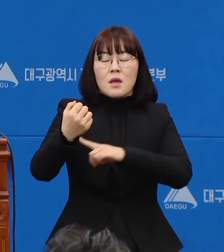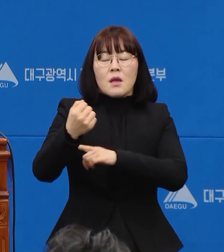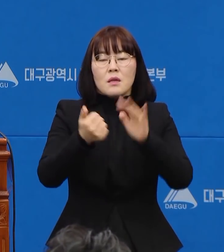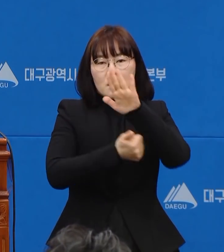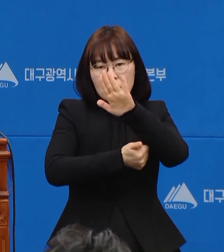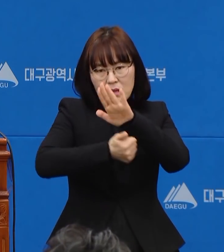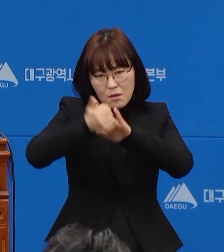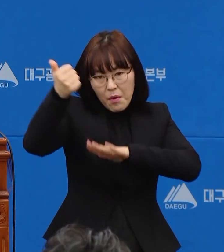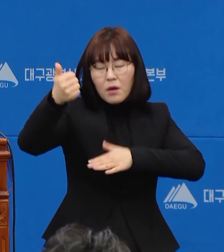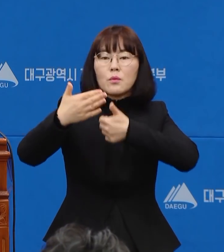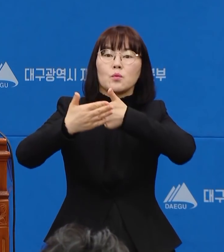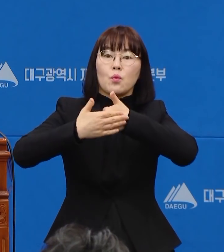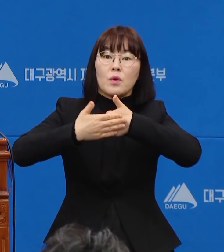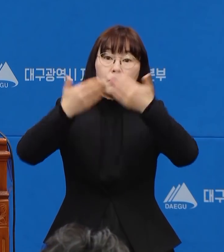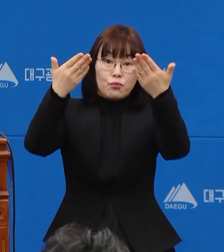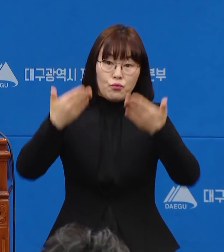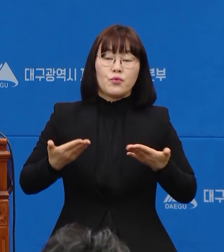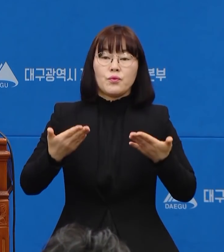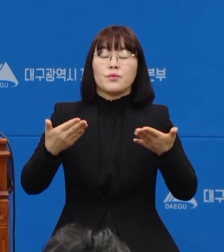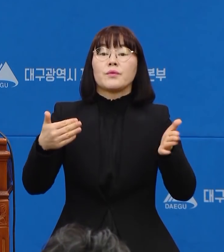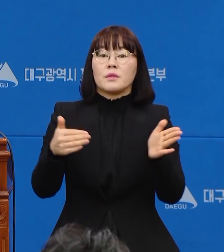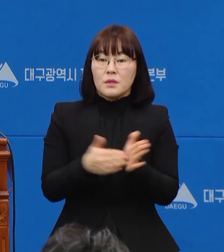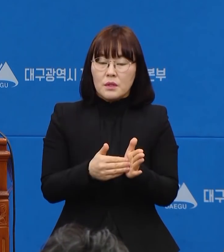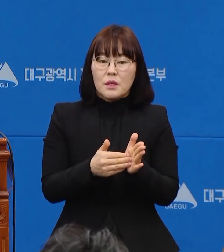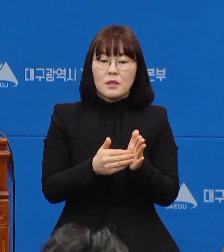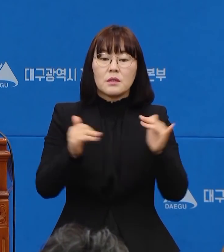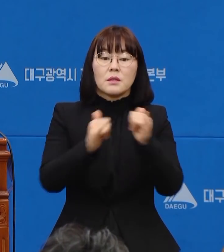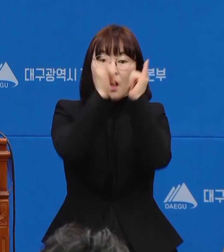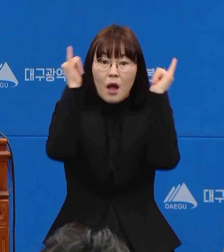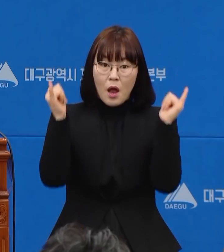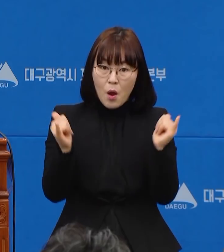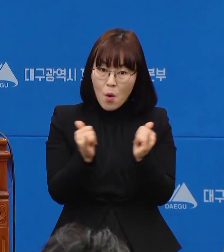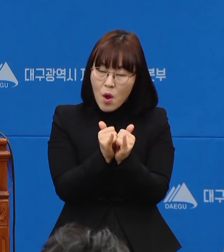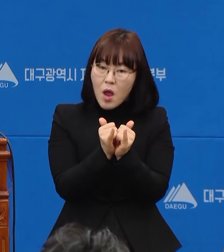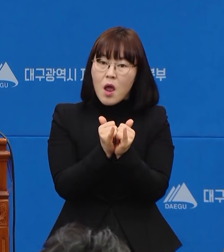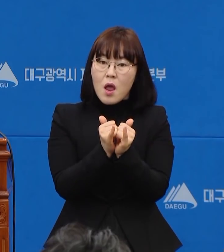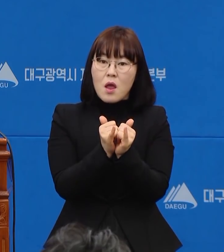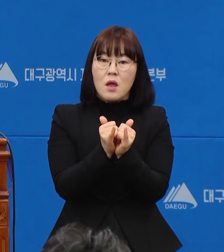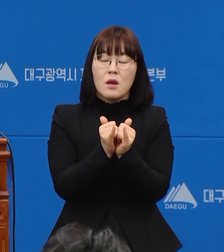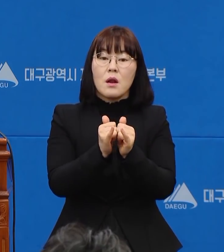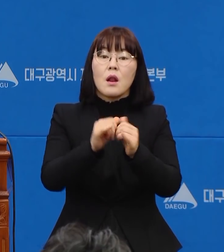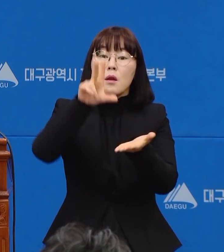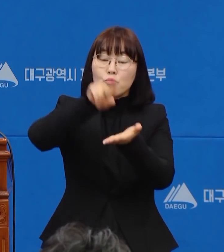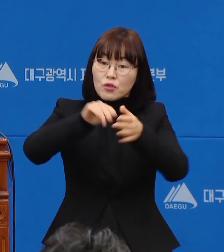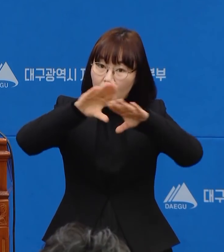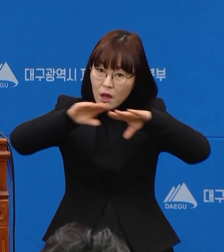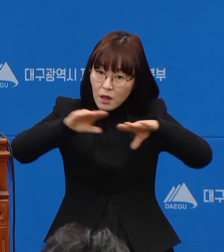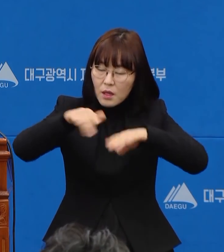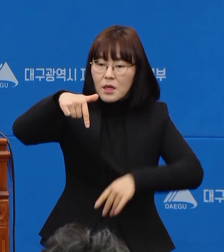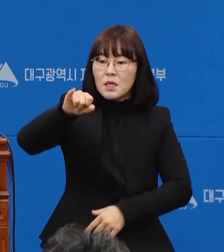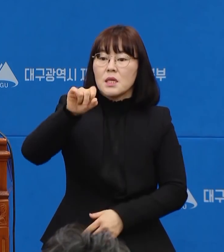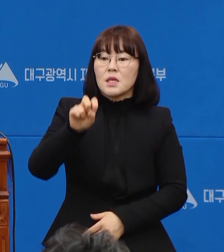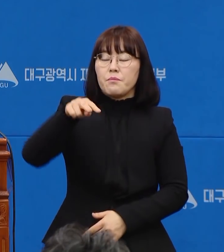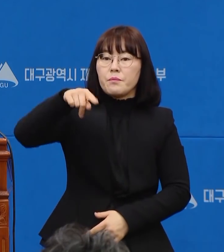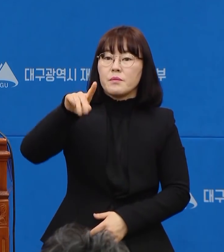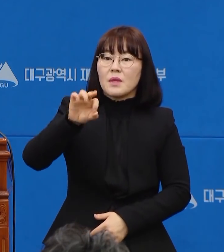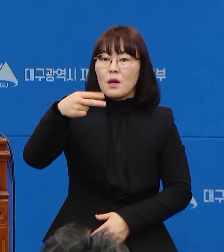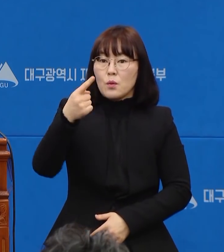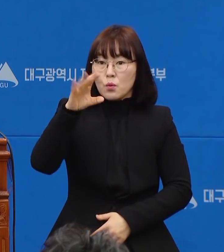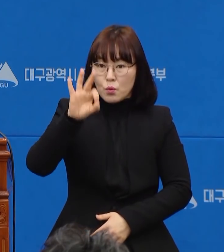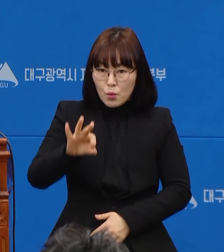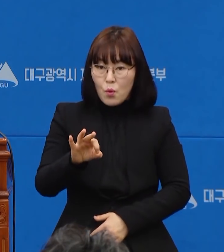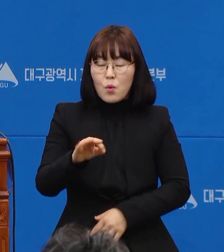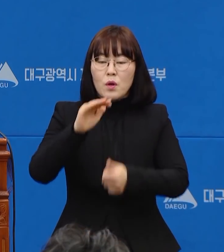희망을 주셨습니다. 대구공동체를 지키는 데 함께 동참해 주신 김상동 총장님을 비롯한